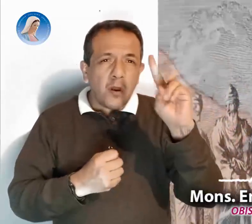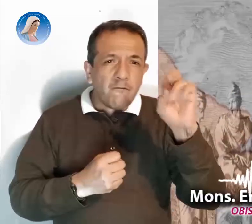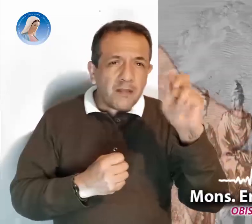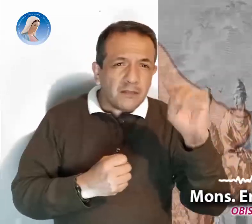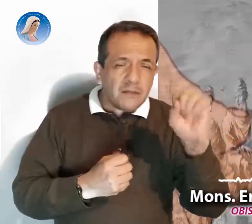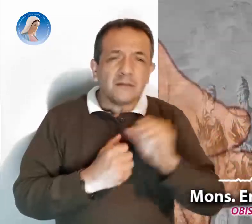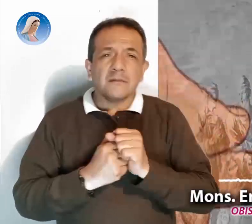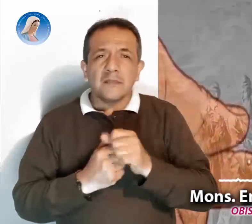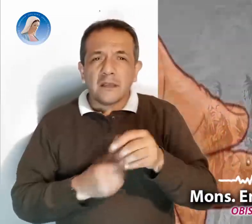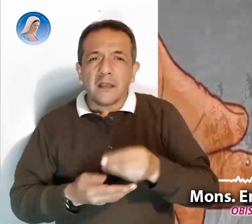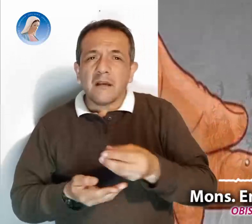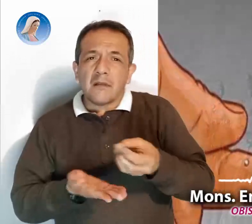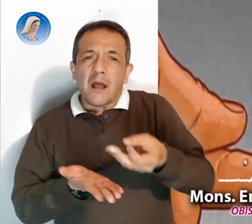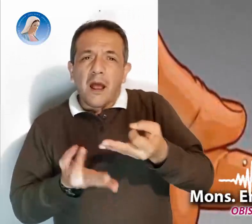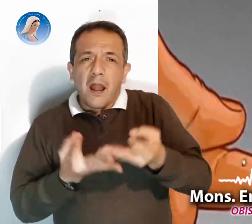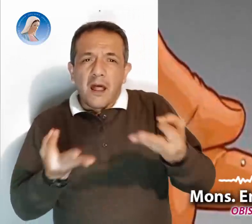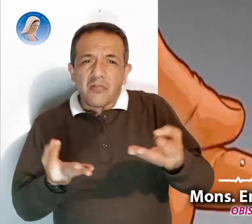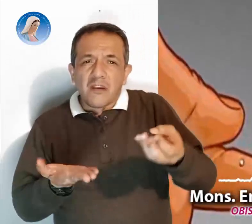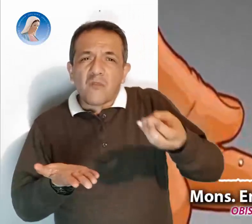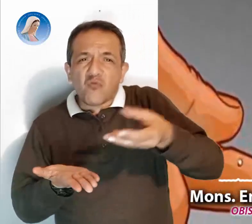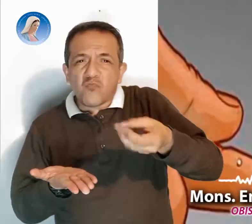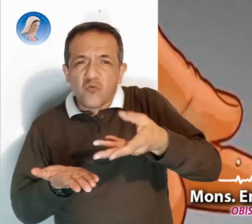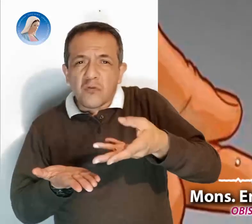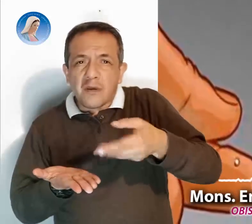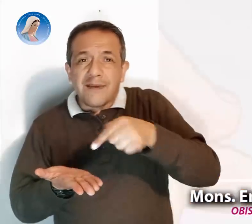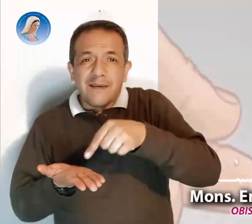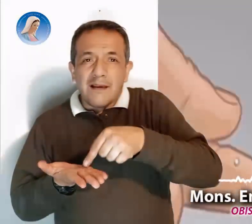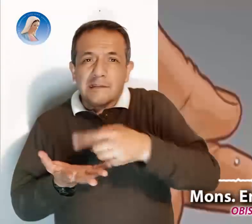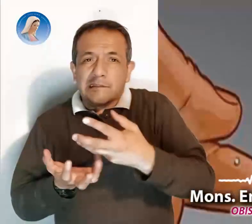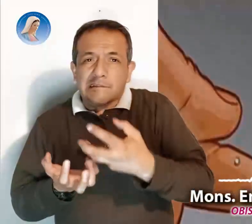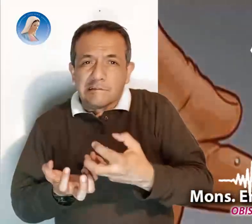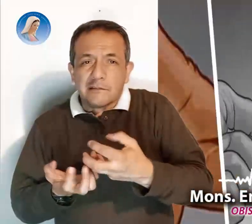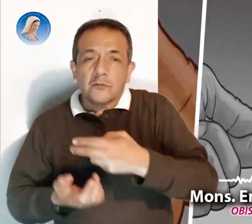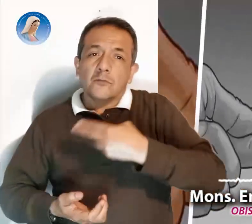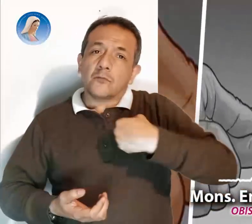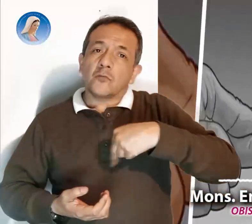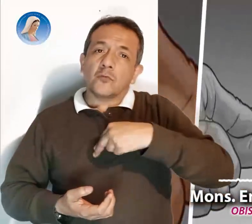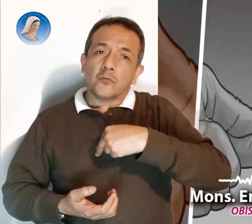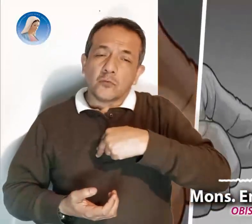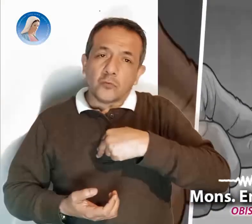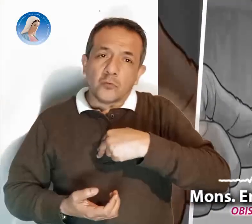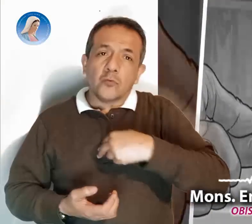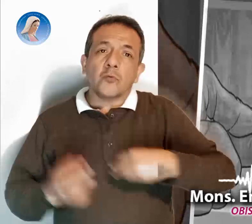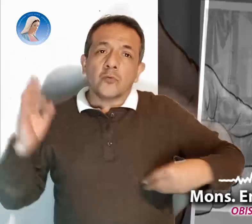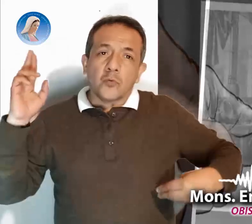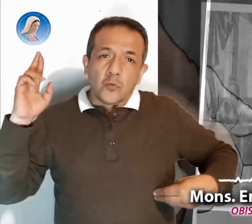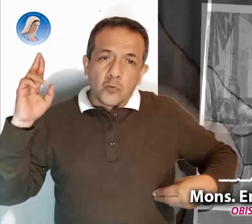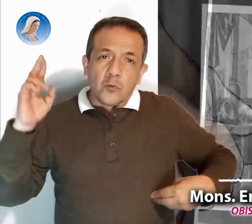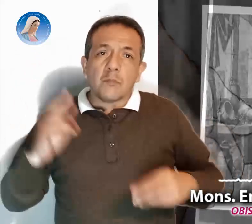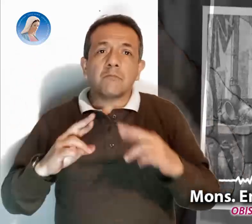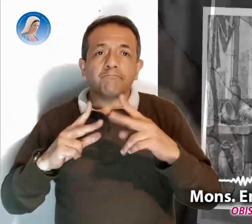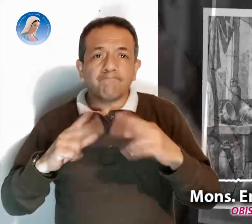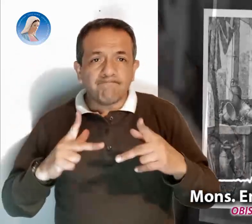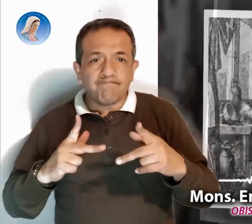nuestra madre tierra, todos participamos en esta irresponsable destrucción, como